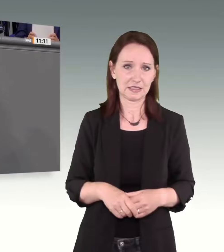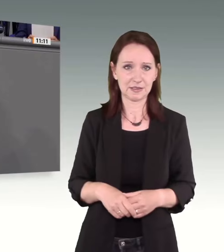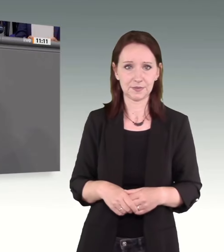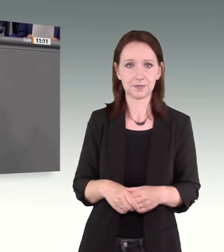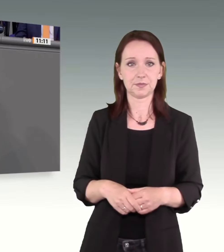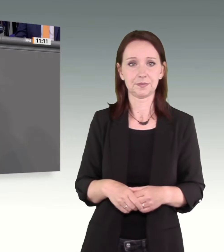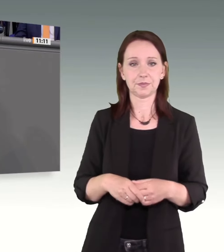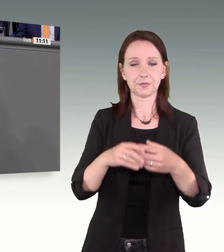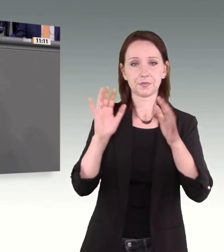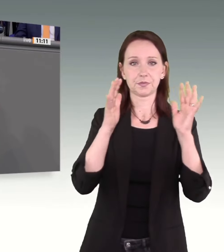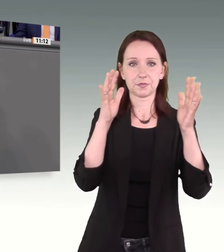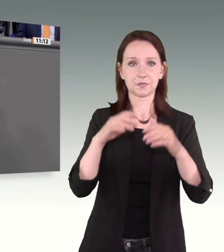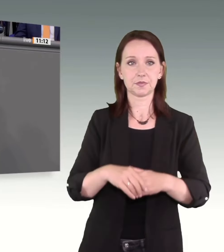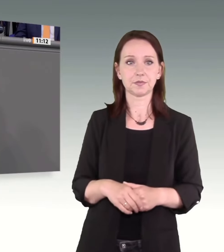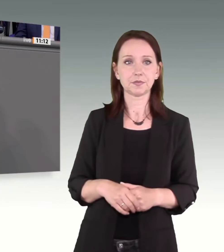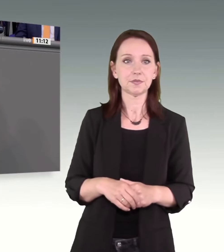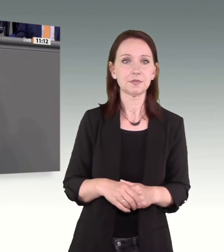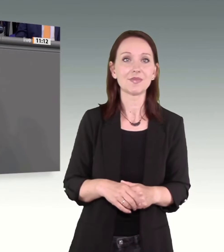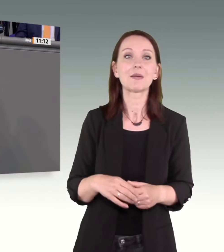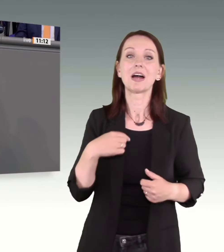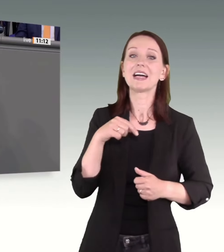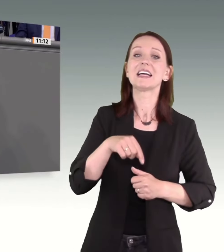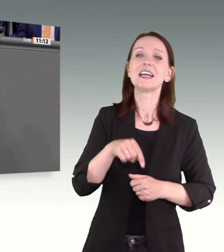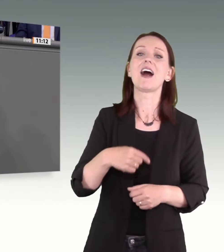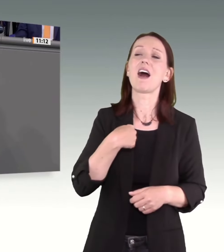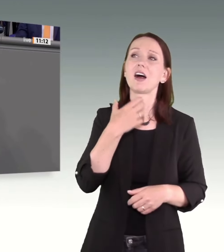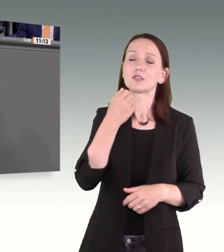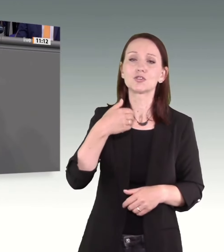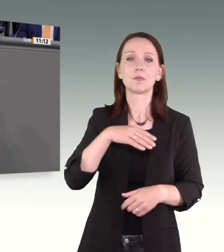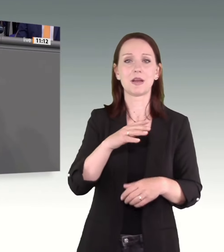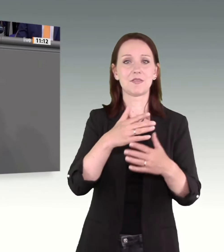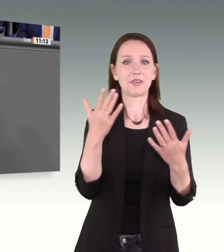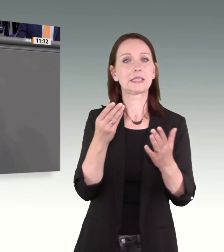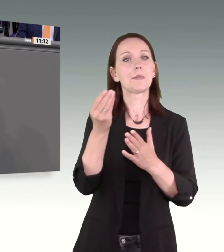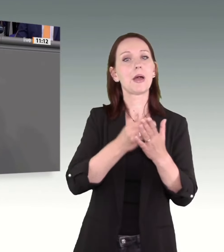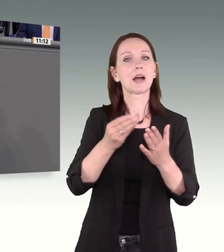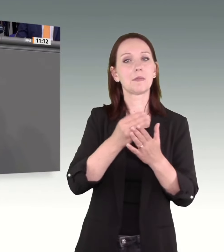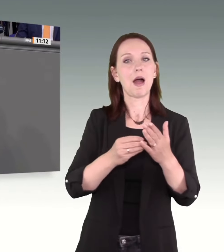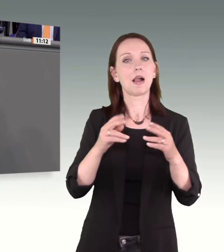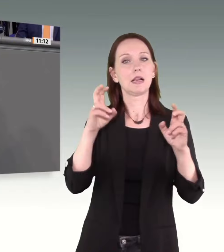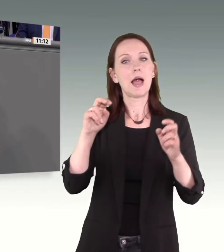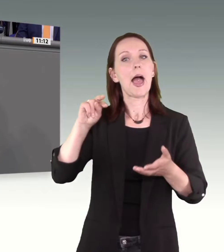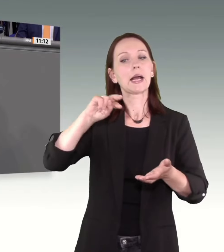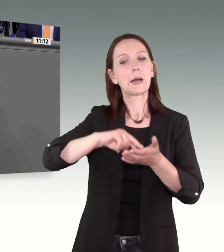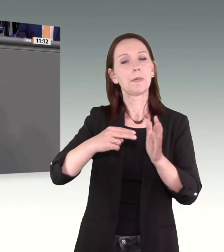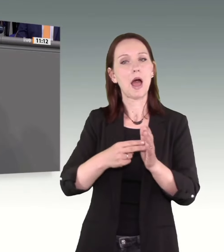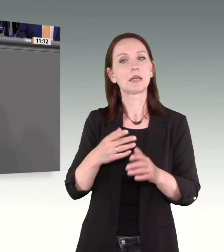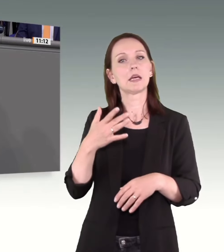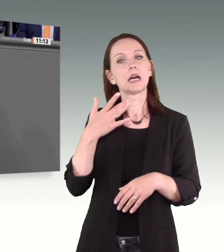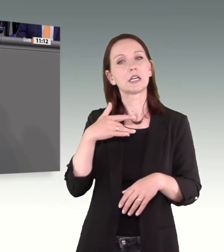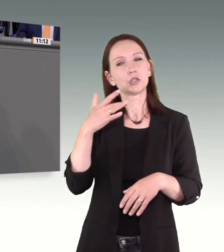Ich hätte mir hier jedoch vielmehr gewünscht, dass genau dieses Merkmal der geplanten geschlechterfokussierten Machtausübung